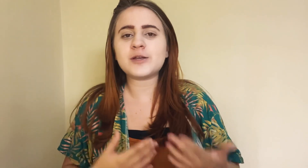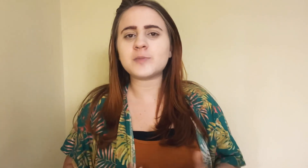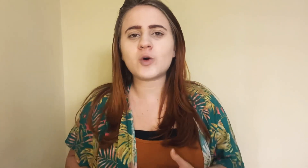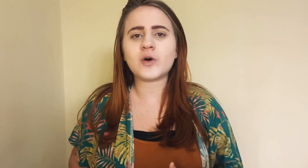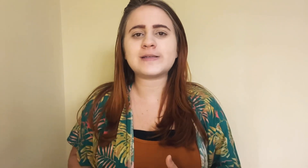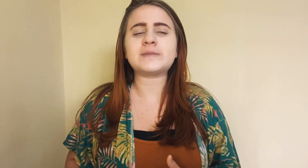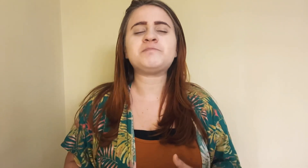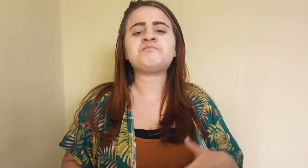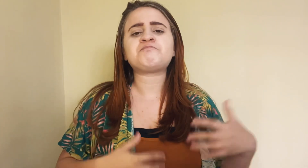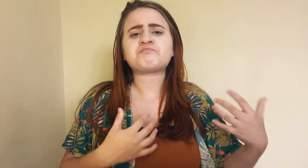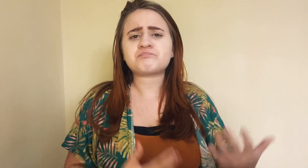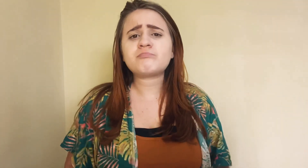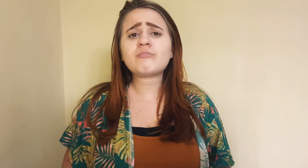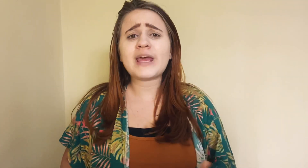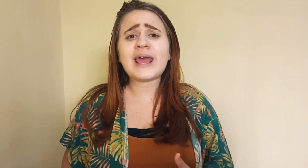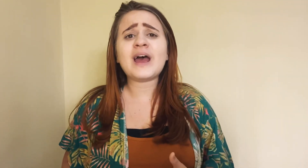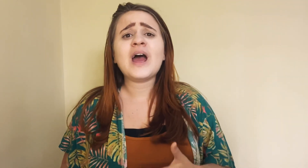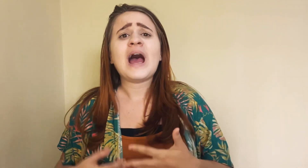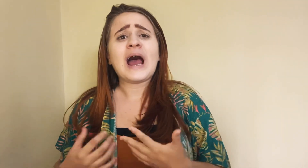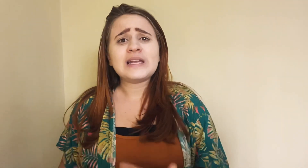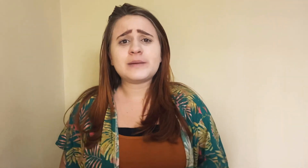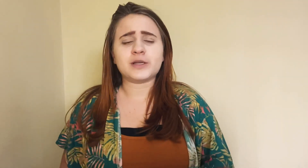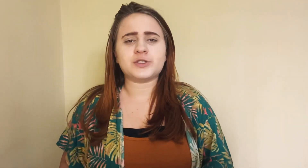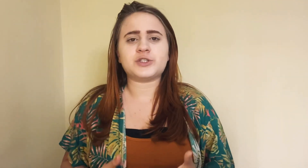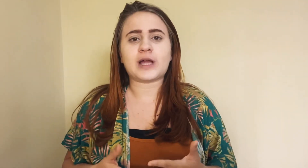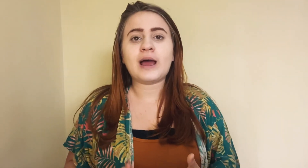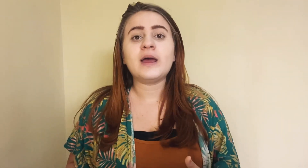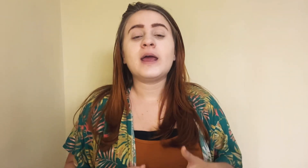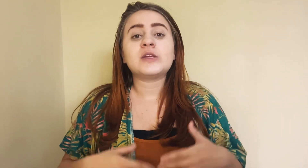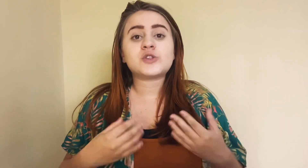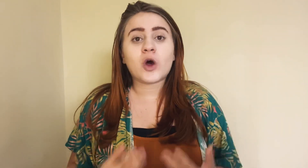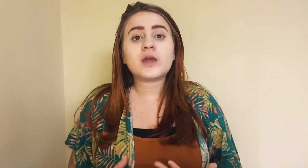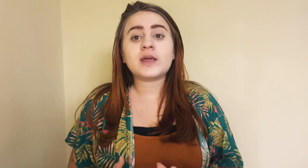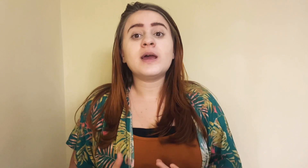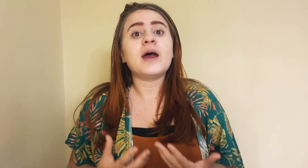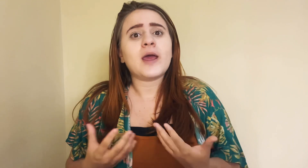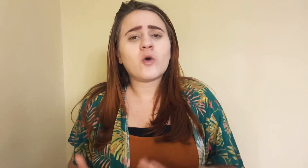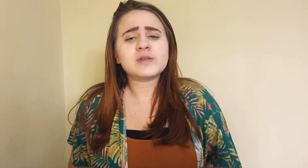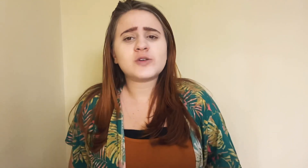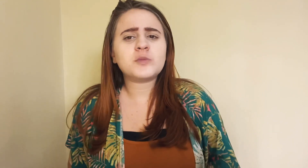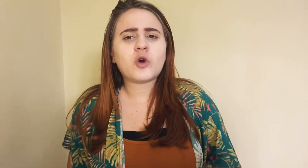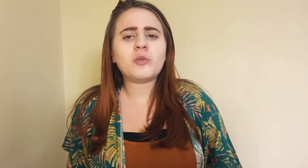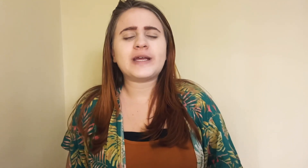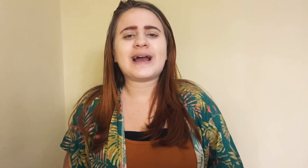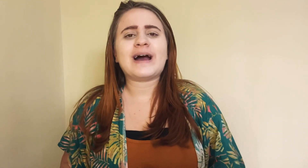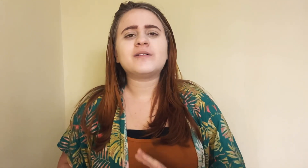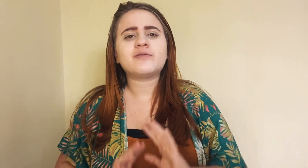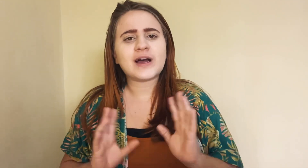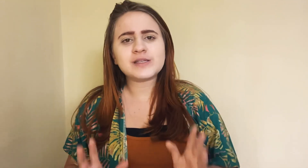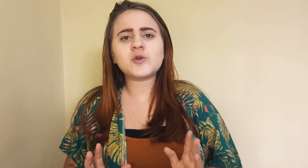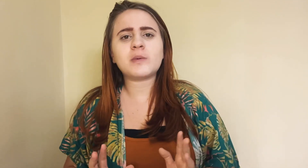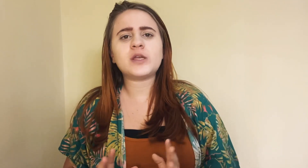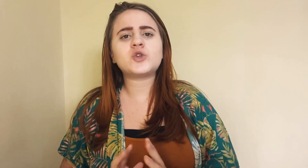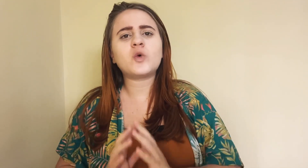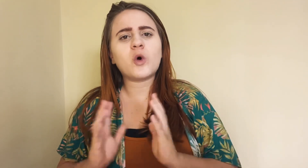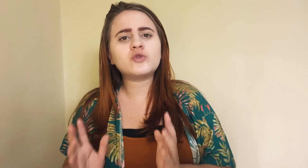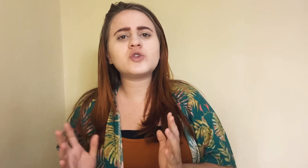mesma coisa é a Libras, tá? Só que eu consigo me comunicar facilmente com outros